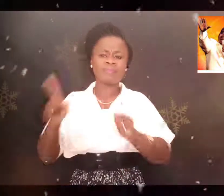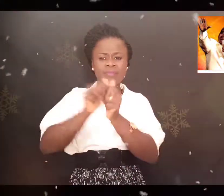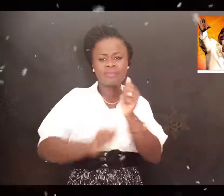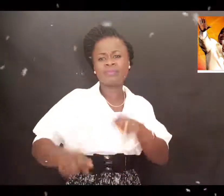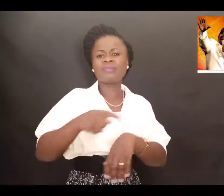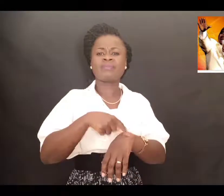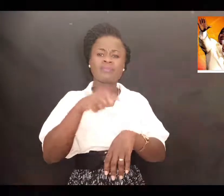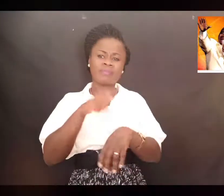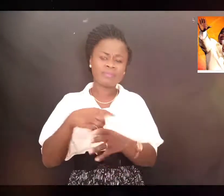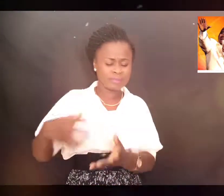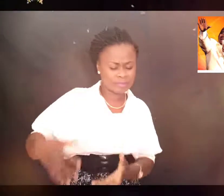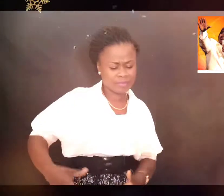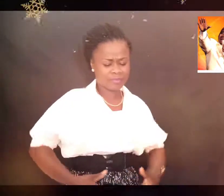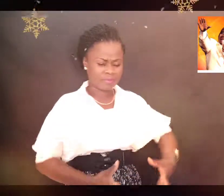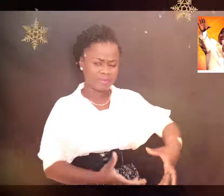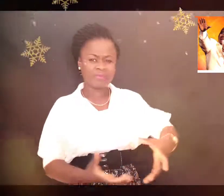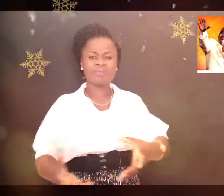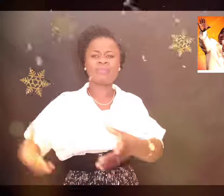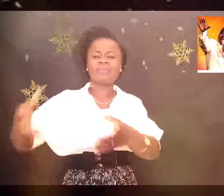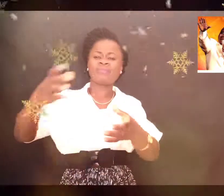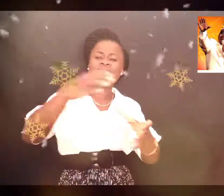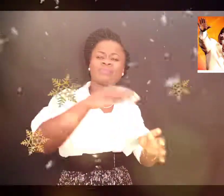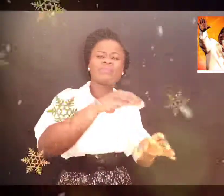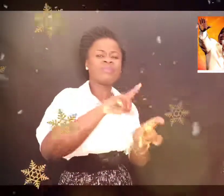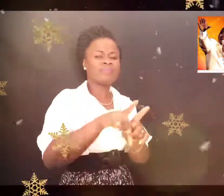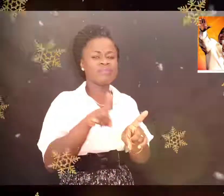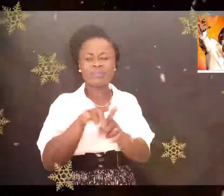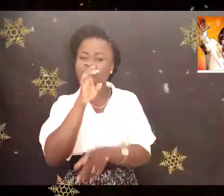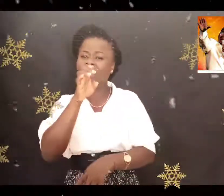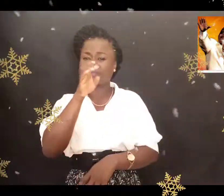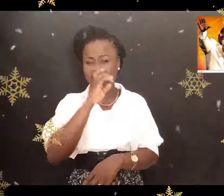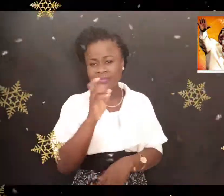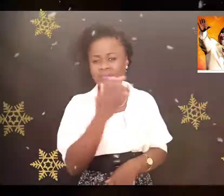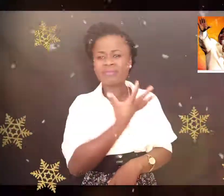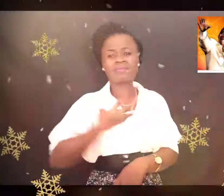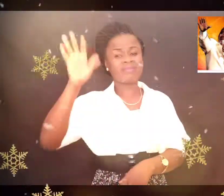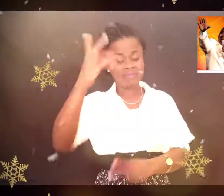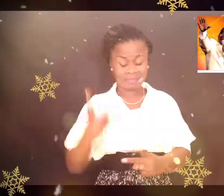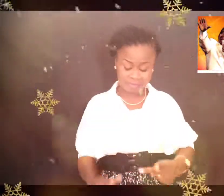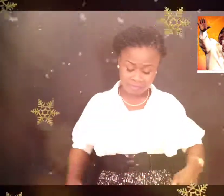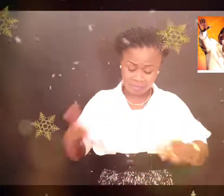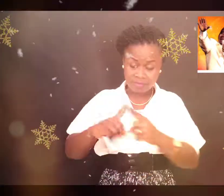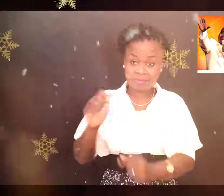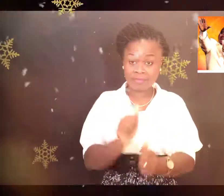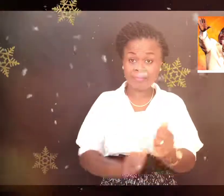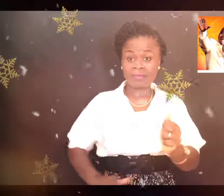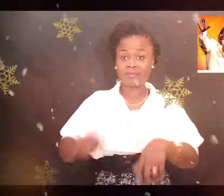chaque heure Coule comme un corant Et ta vie à chaque